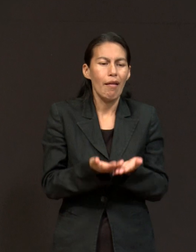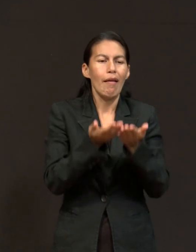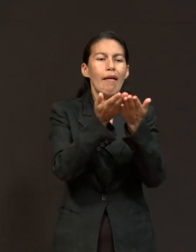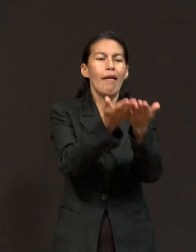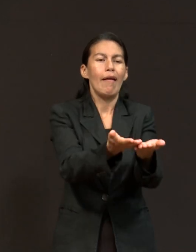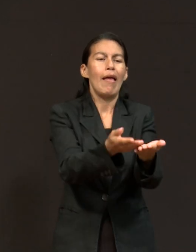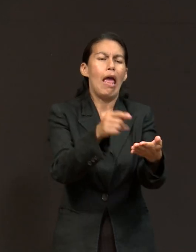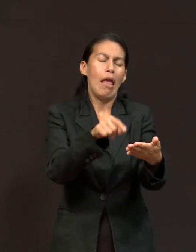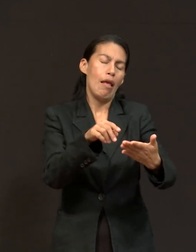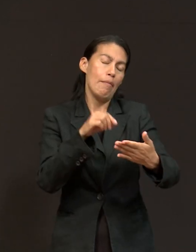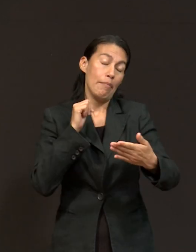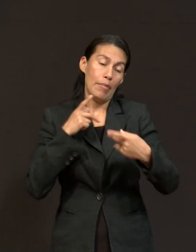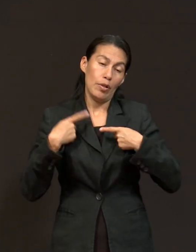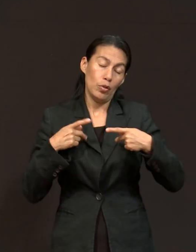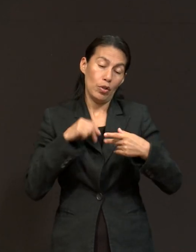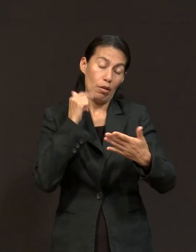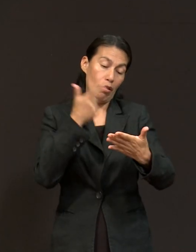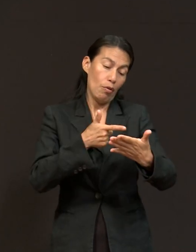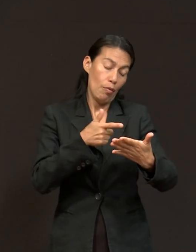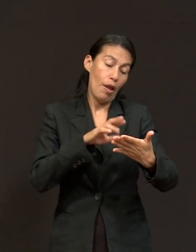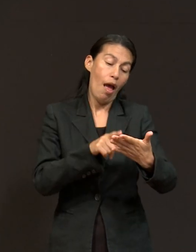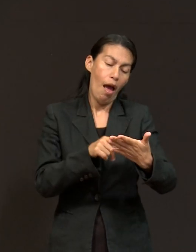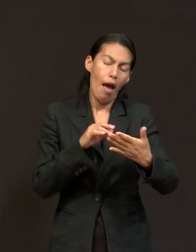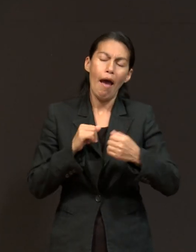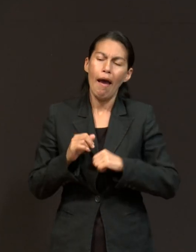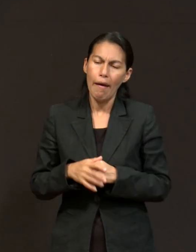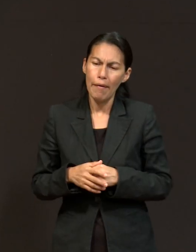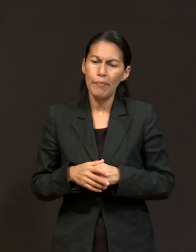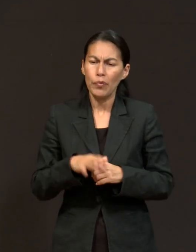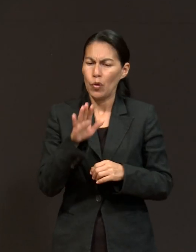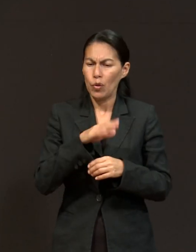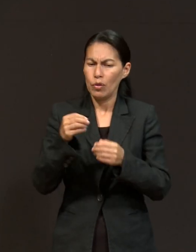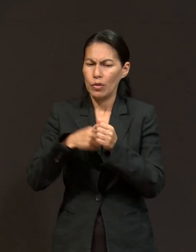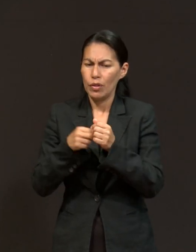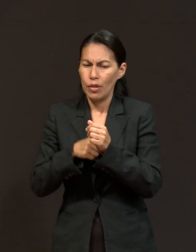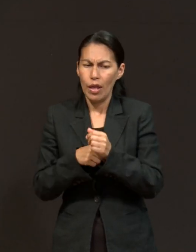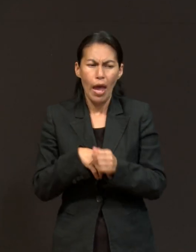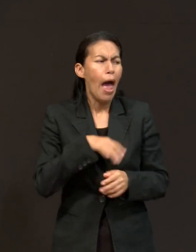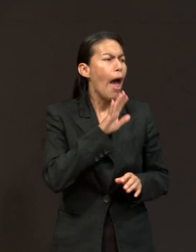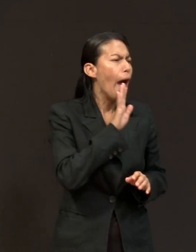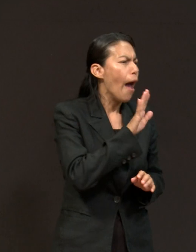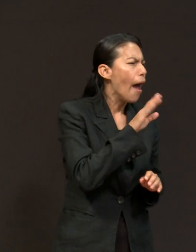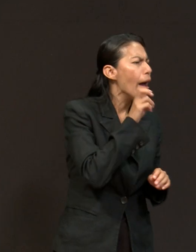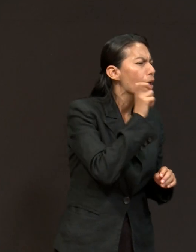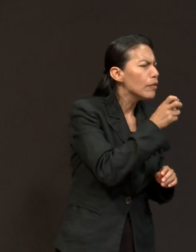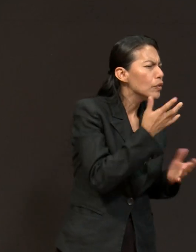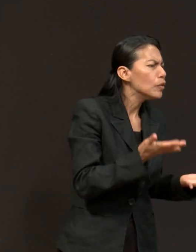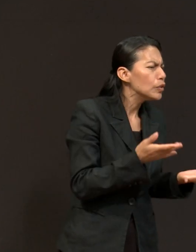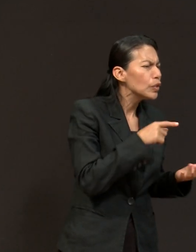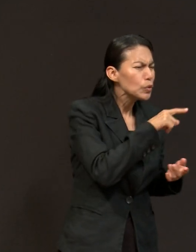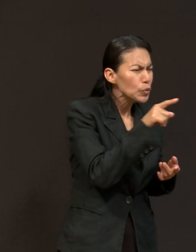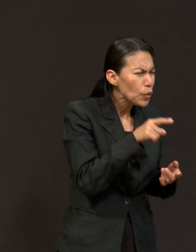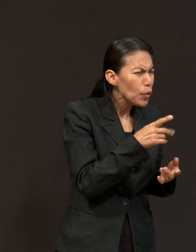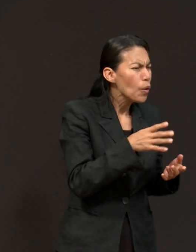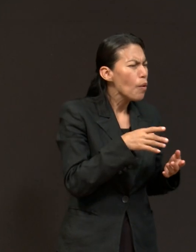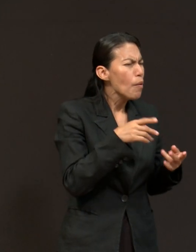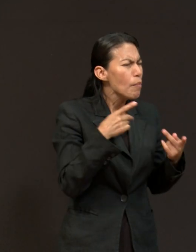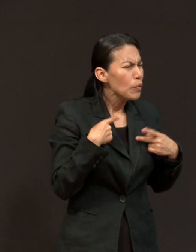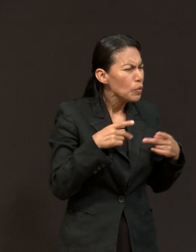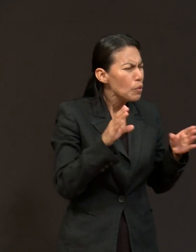bendición, de beneficio, de salud, de... Exactamente. De acuerdo a las necesidades que se